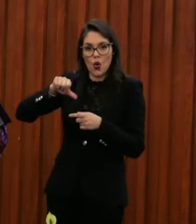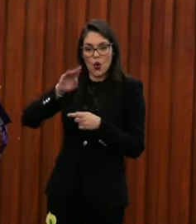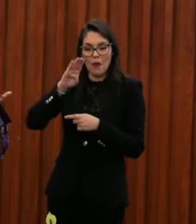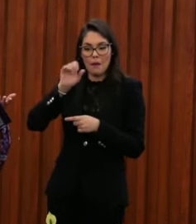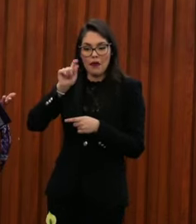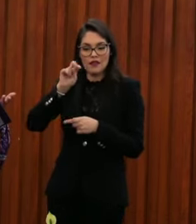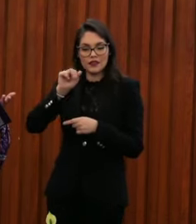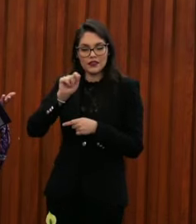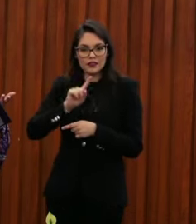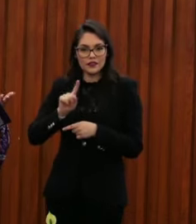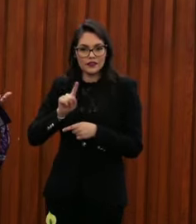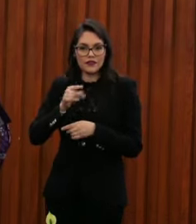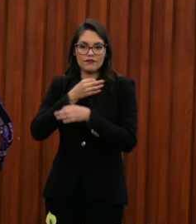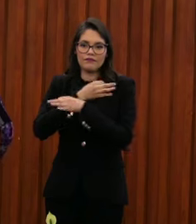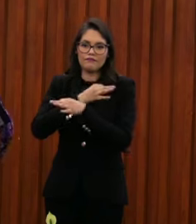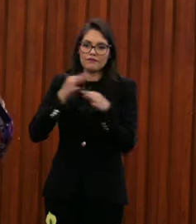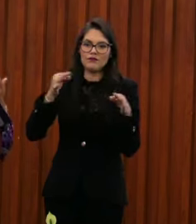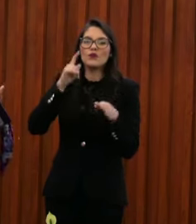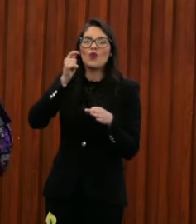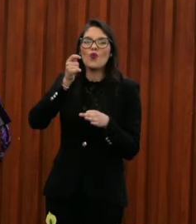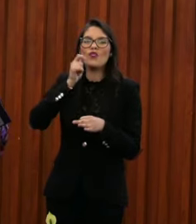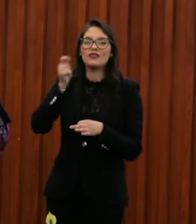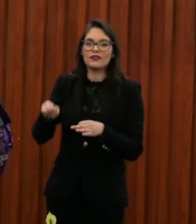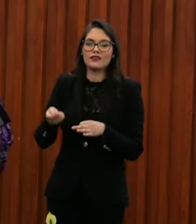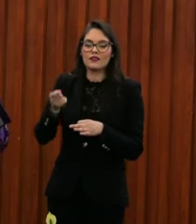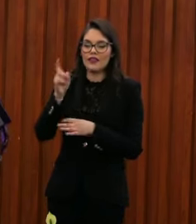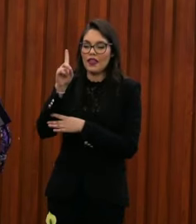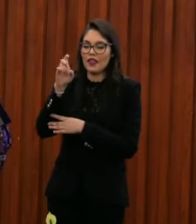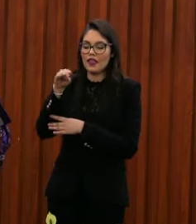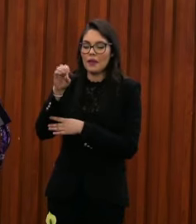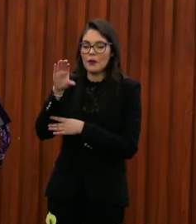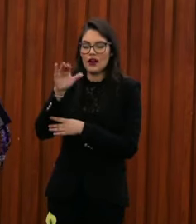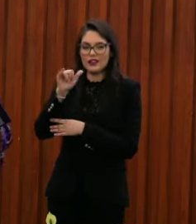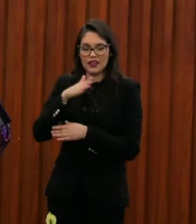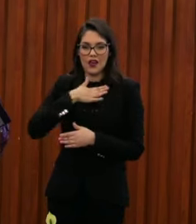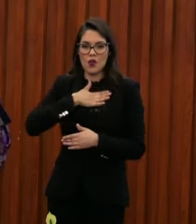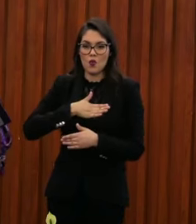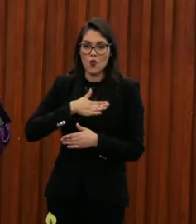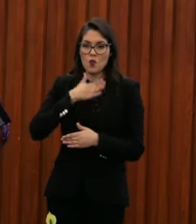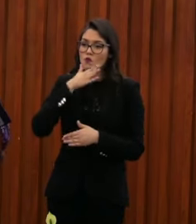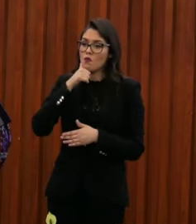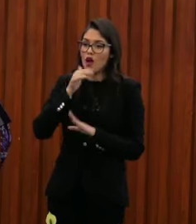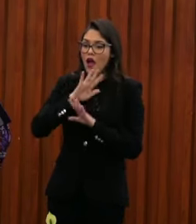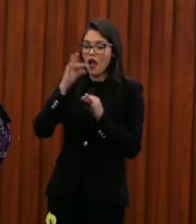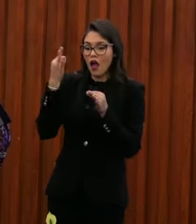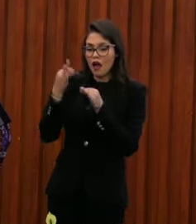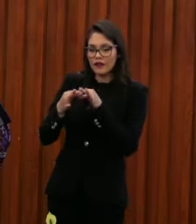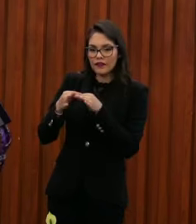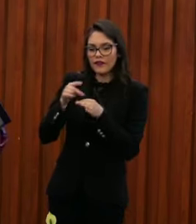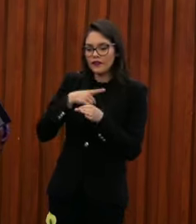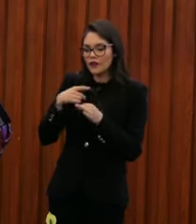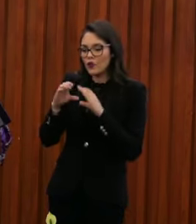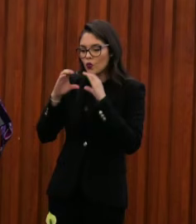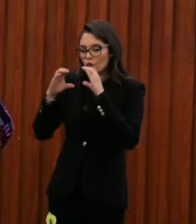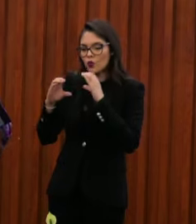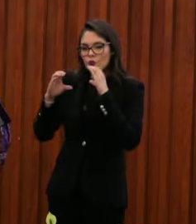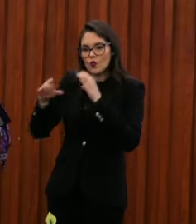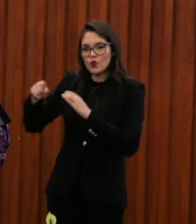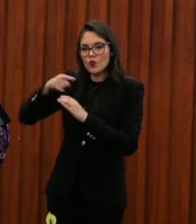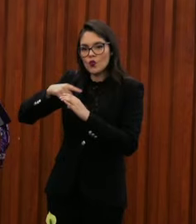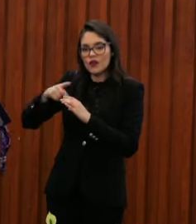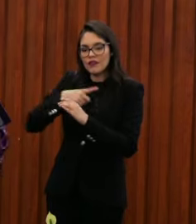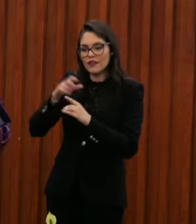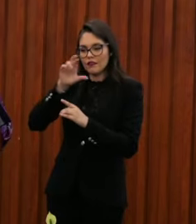la democracia no puede caminar si no cuida a sus cuidadoras, si no las